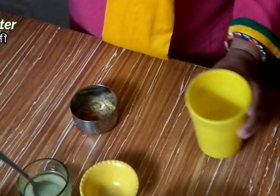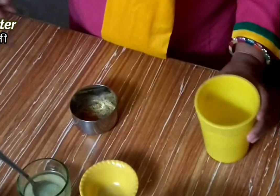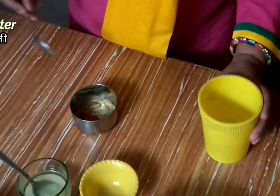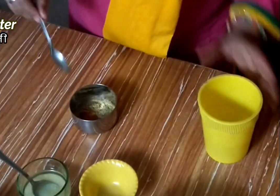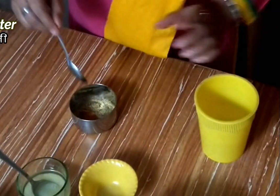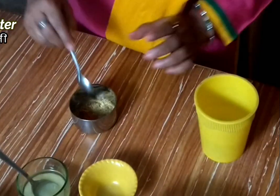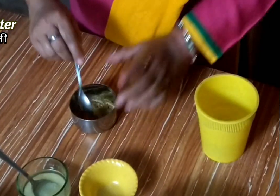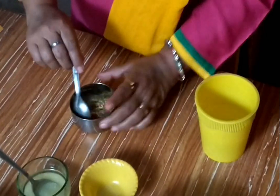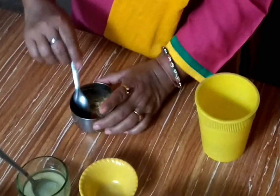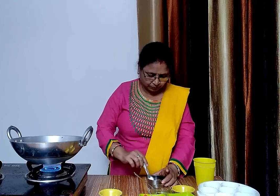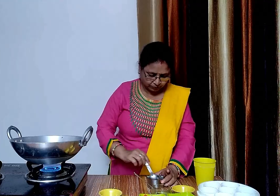अच्छे से मिला लेंगे